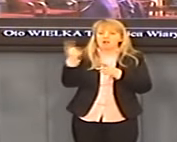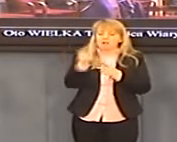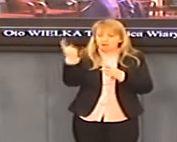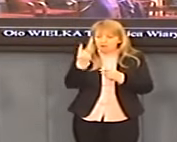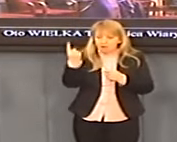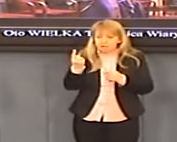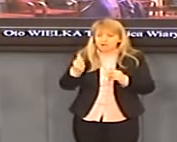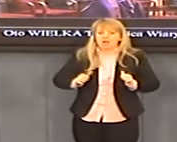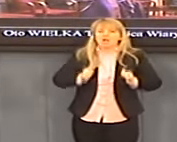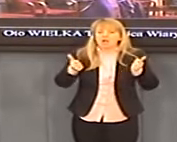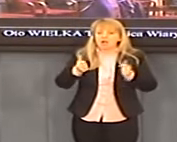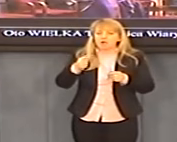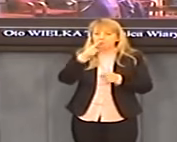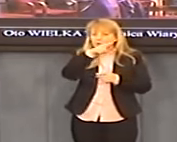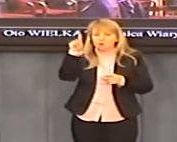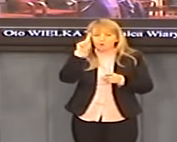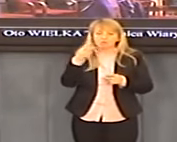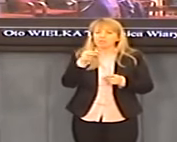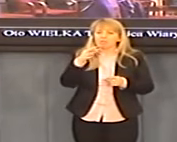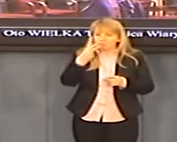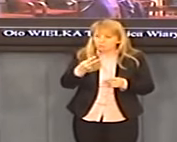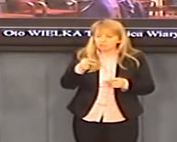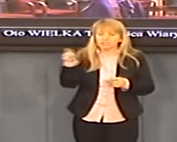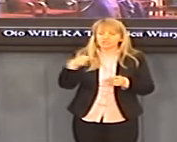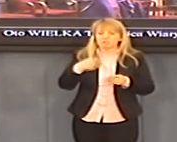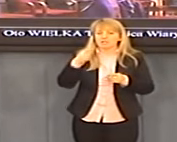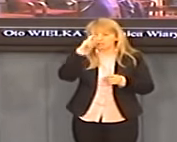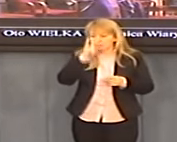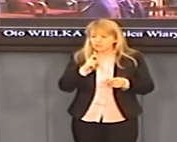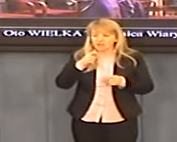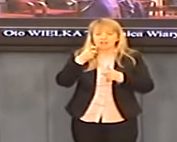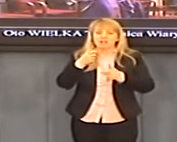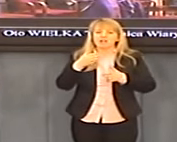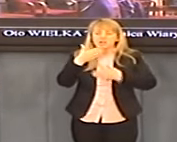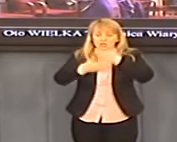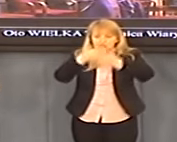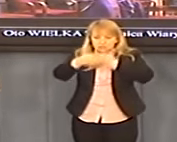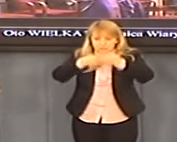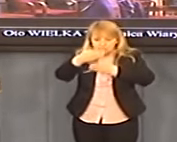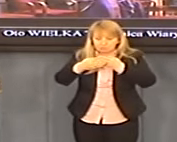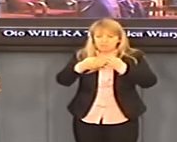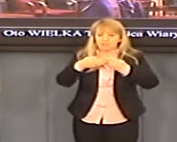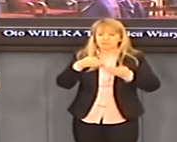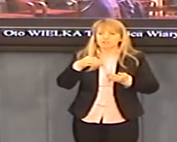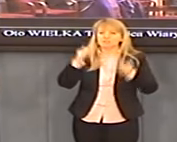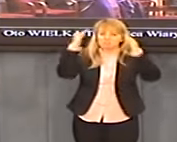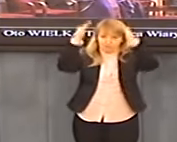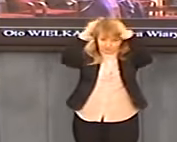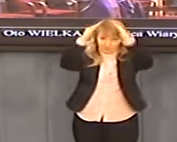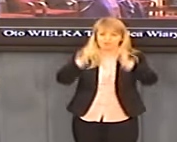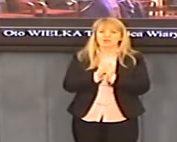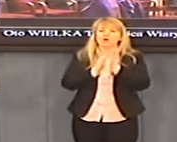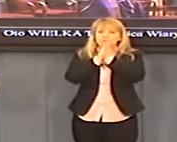papieżowi Franciszkowi, pijemy jego zdrowie. Sławoju Leszku Głodziu, nie idź tą